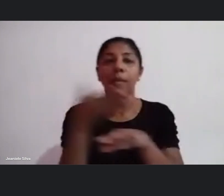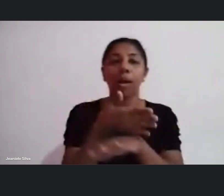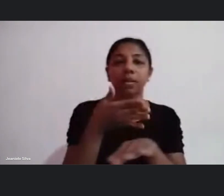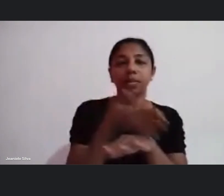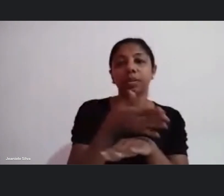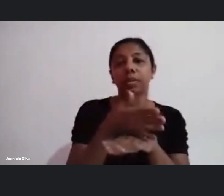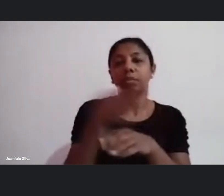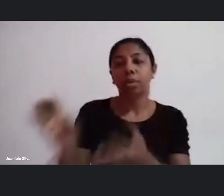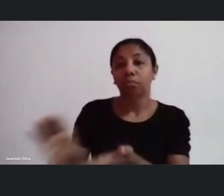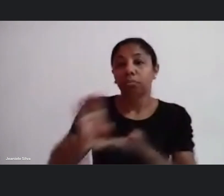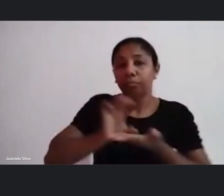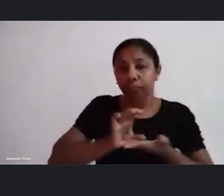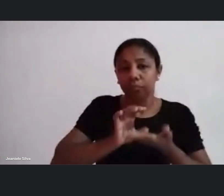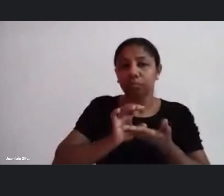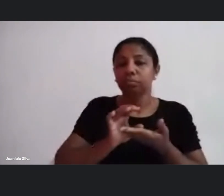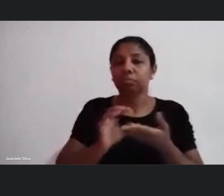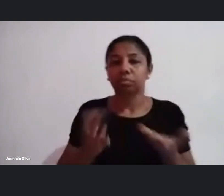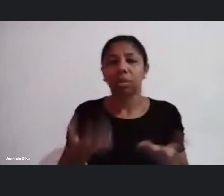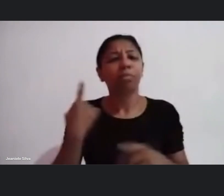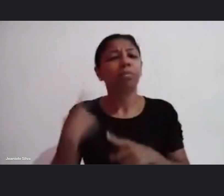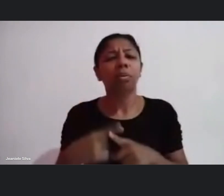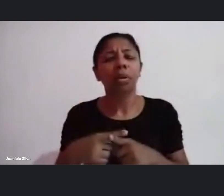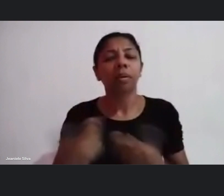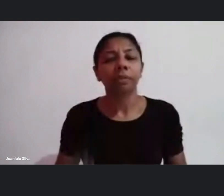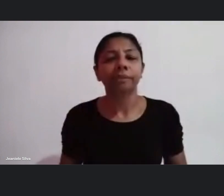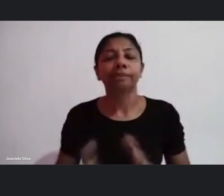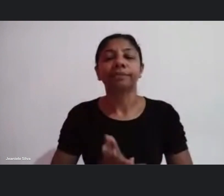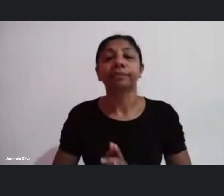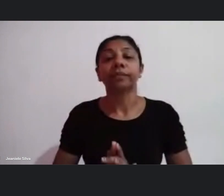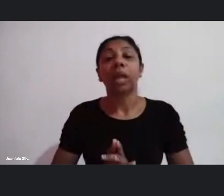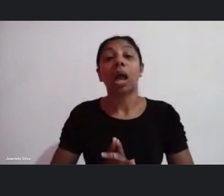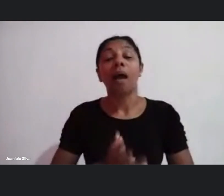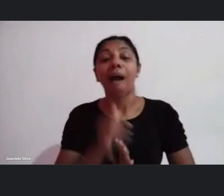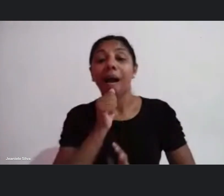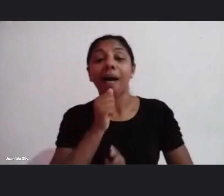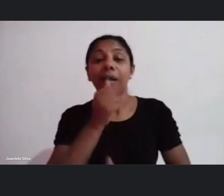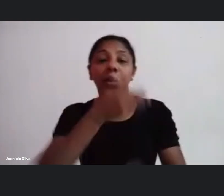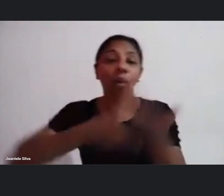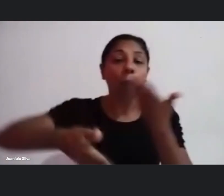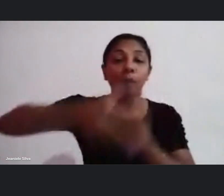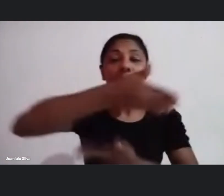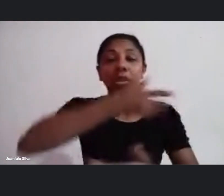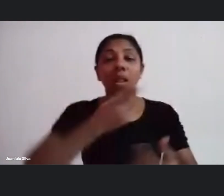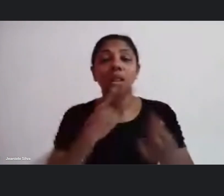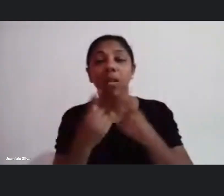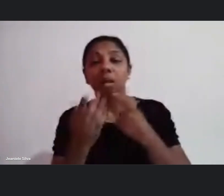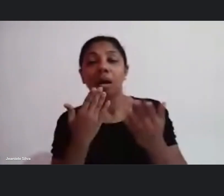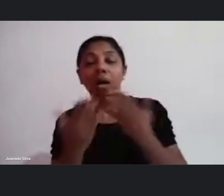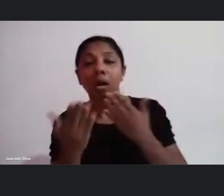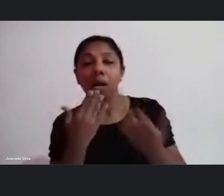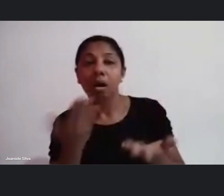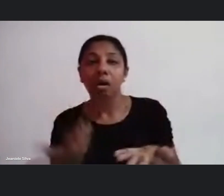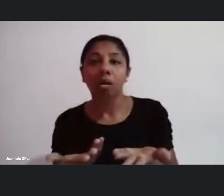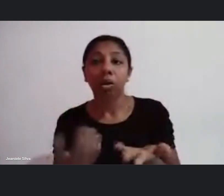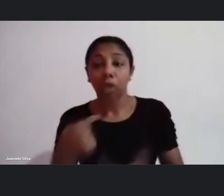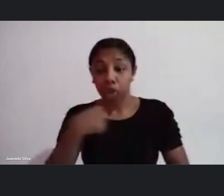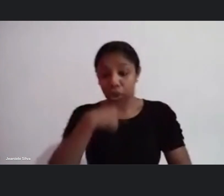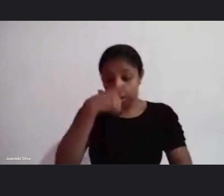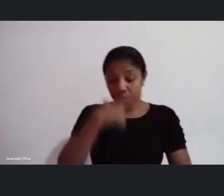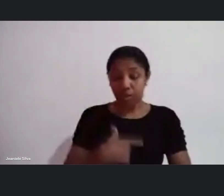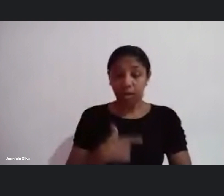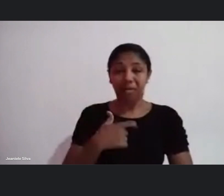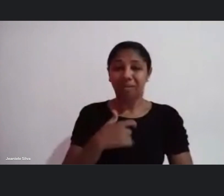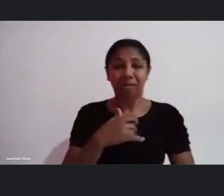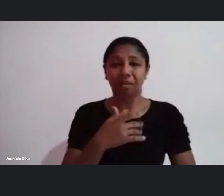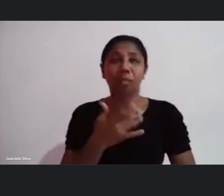por quê? porque a gente tá justamente nesses diálogos da parte de cá a gente não gostaria de trazer uma proposição vai ser assim